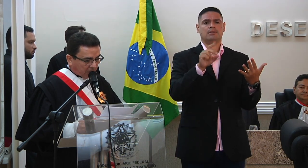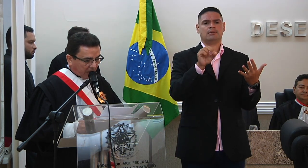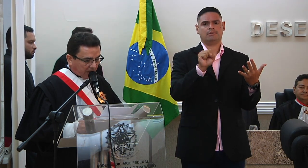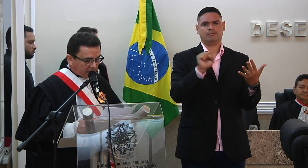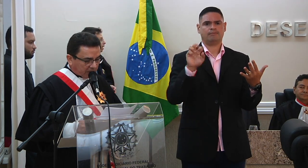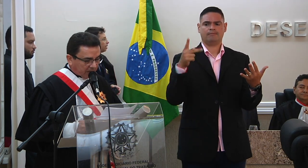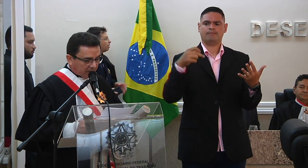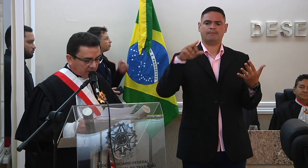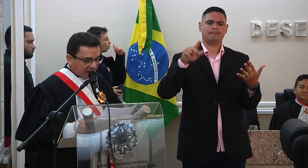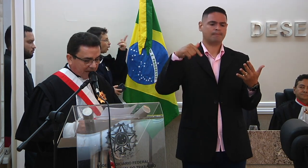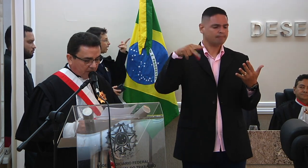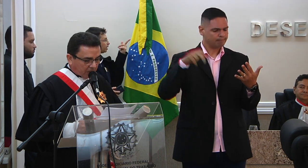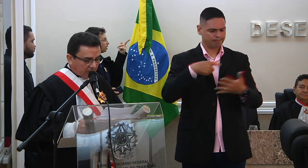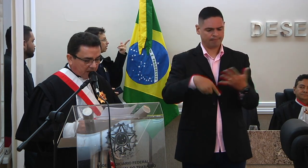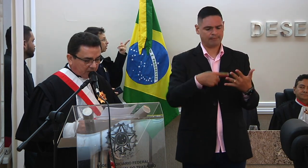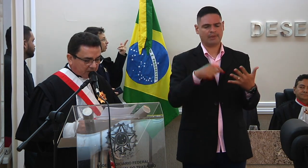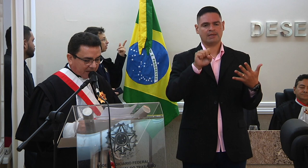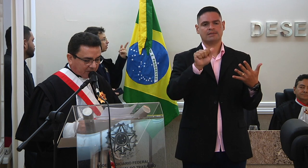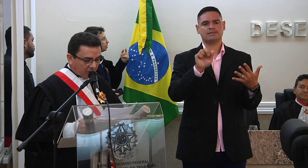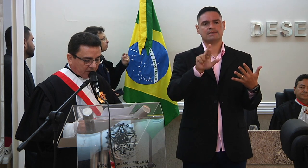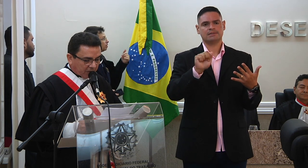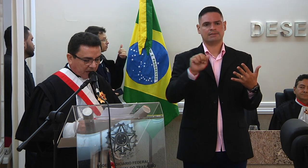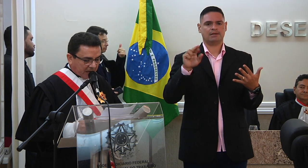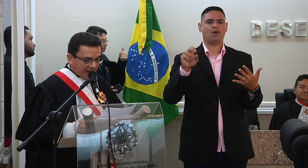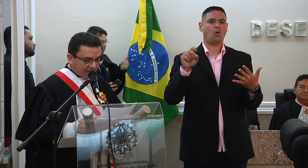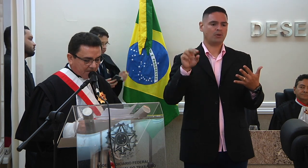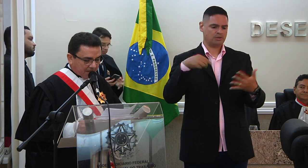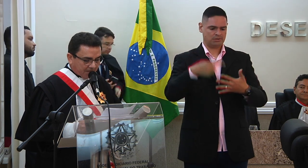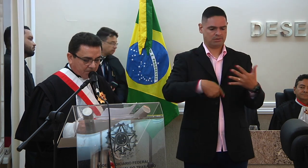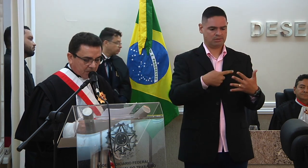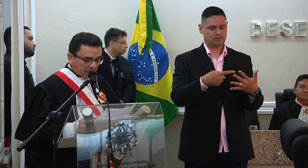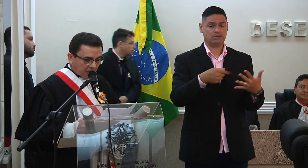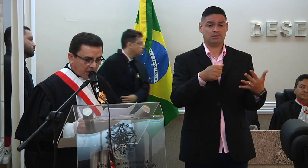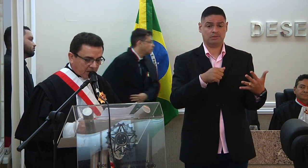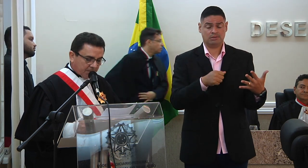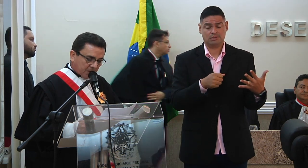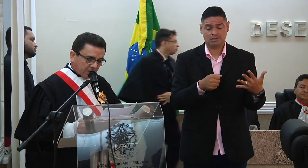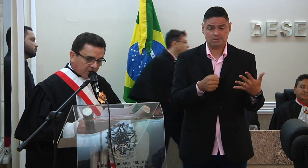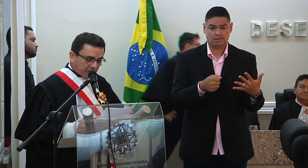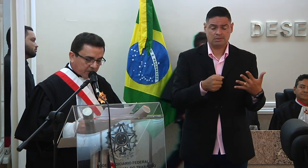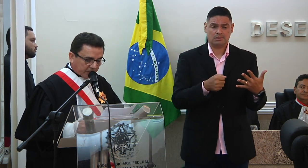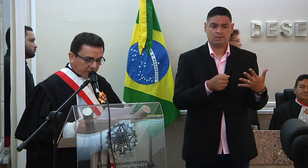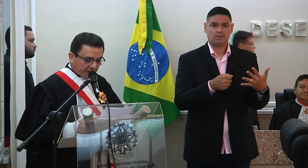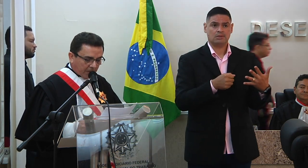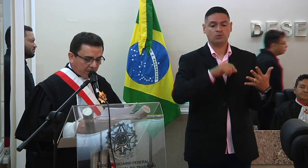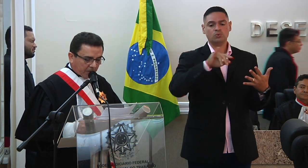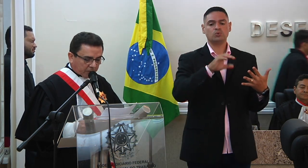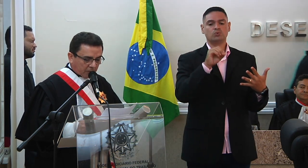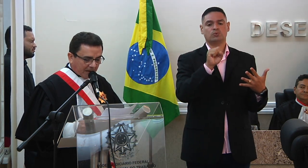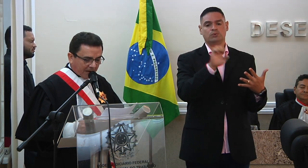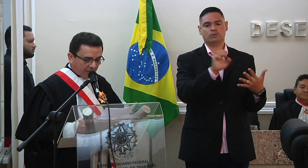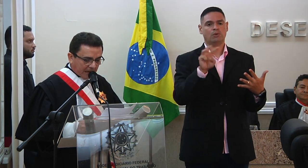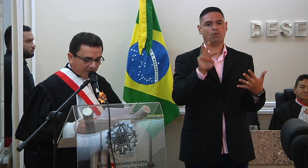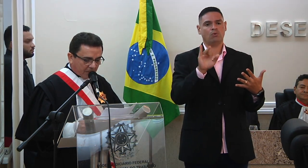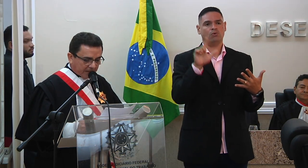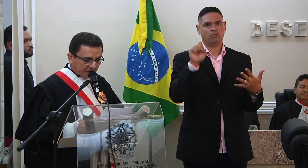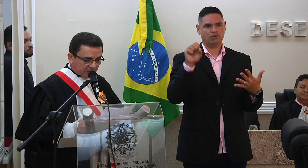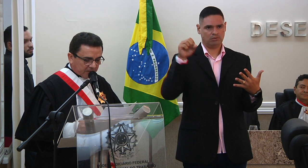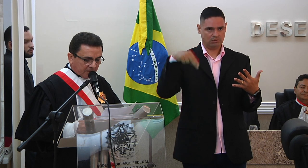Cabral Rodrigues Sara Rodrigues da Silvia de Aguiar e José Wilson